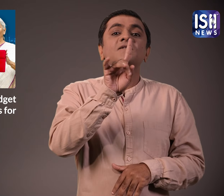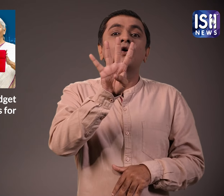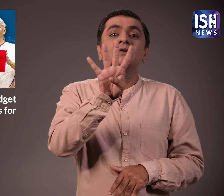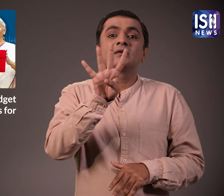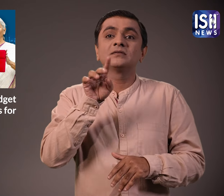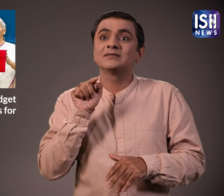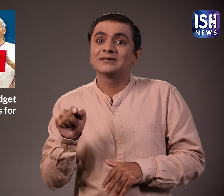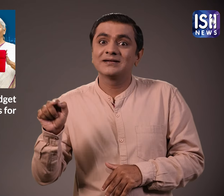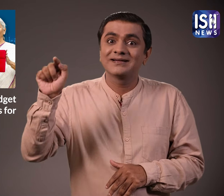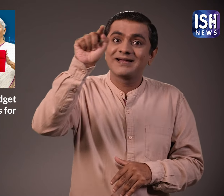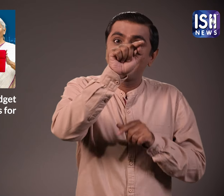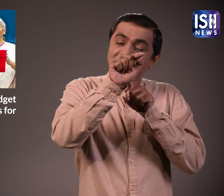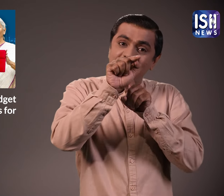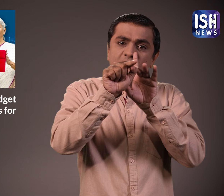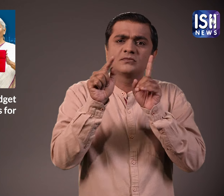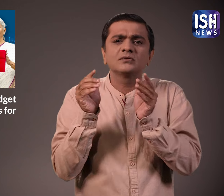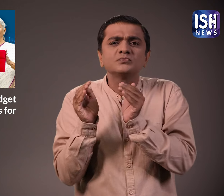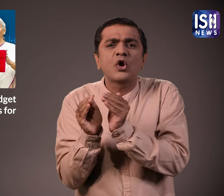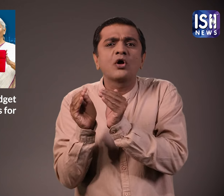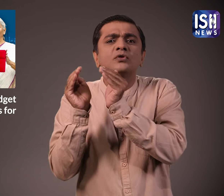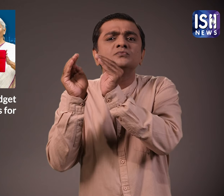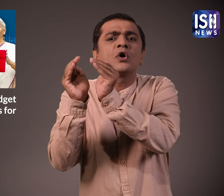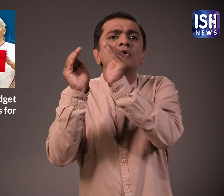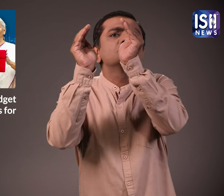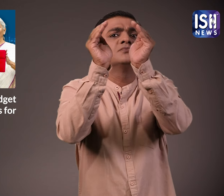ये शहर चोटे है और इनकी आबादी 30 लाग से अधिक है